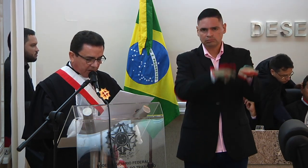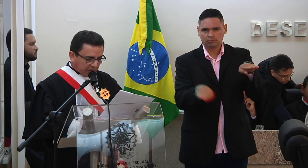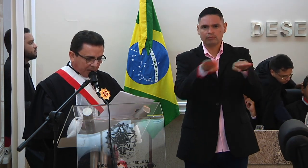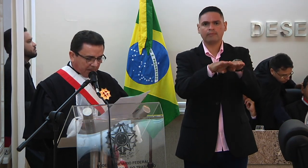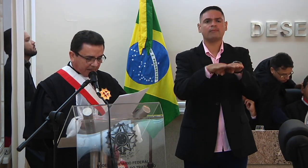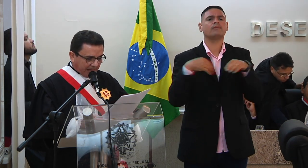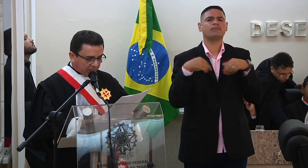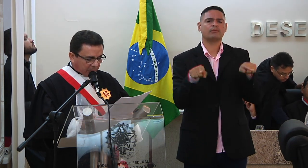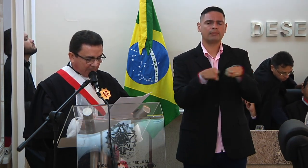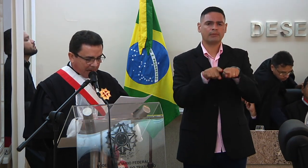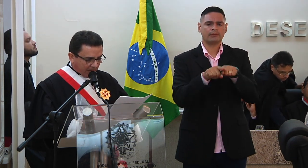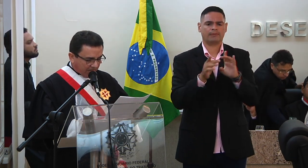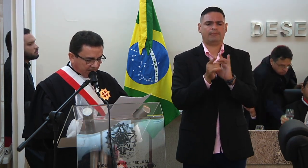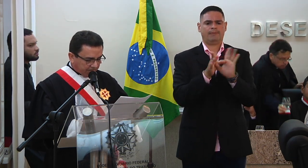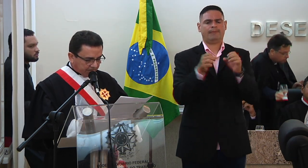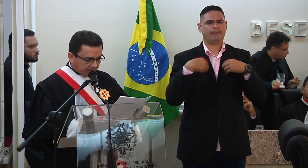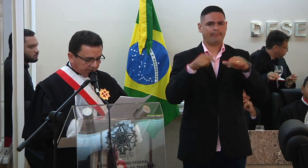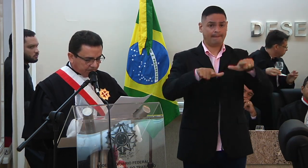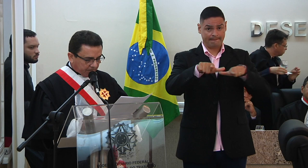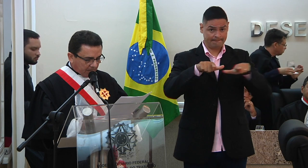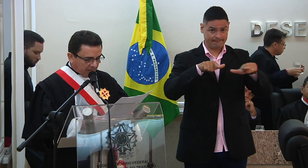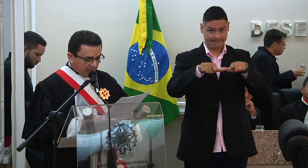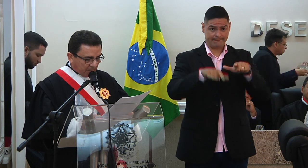do princípio da liberdade do trabalho